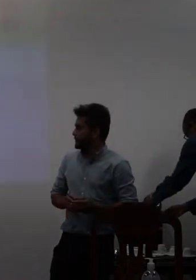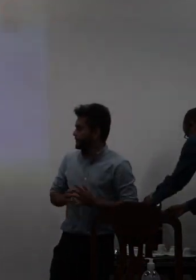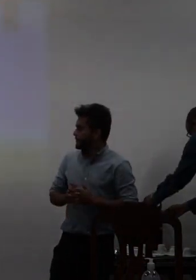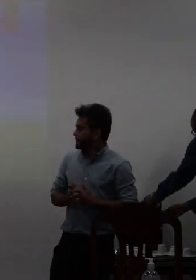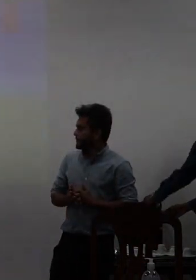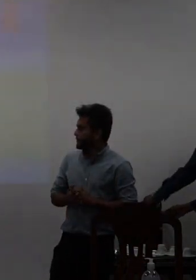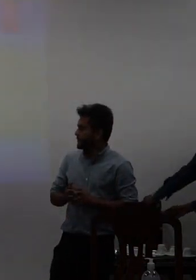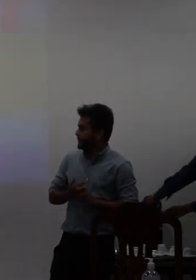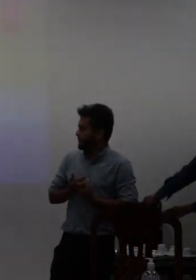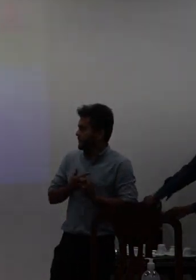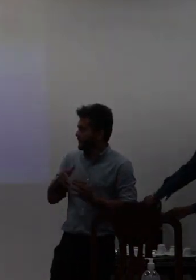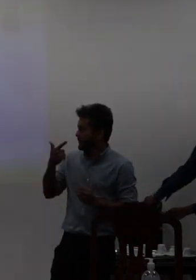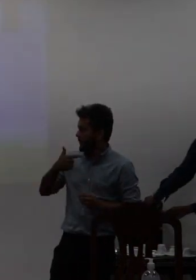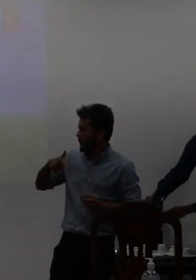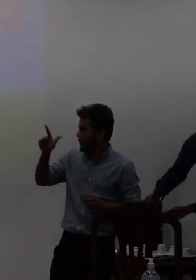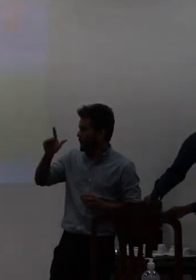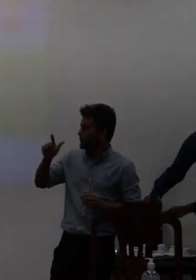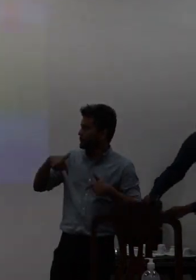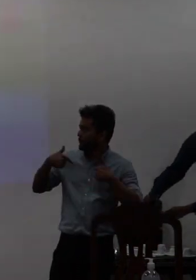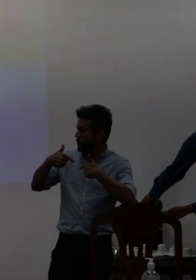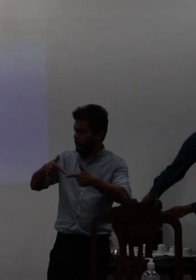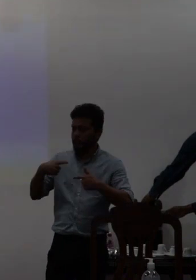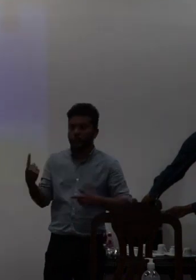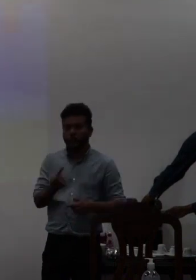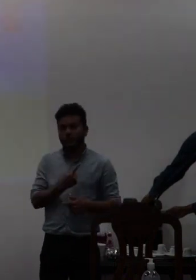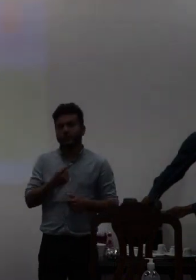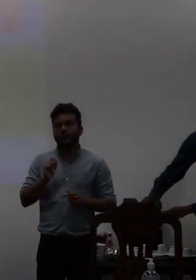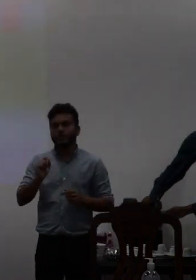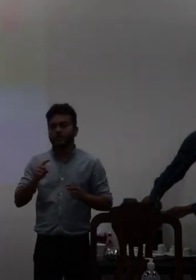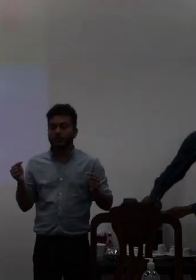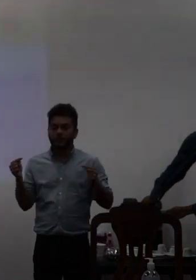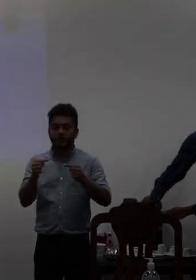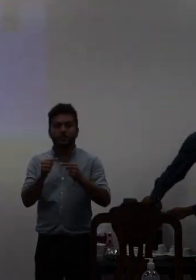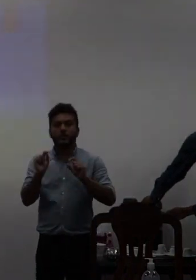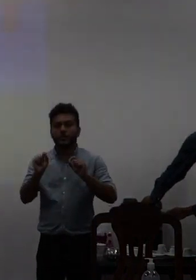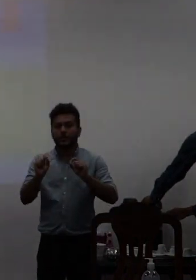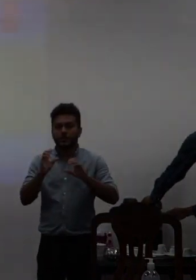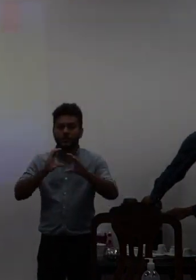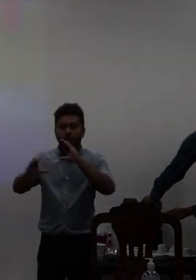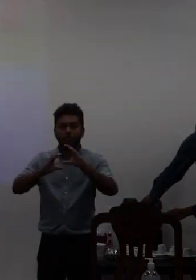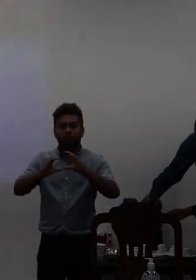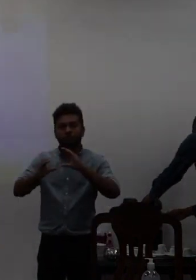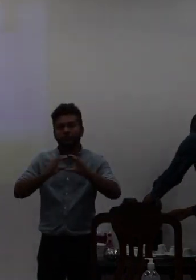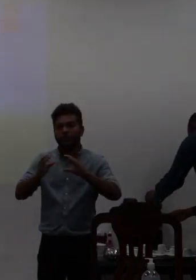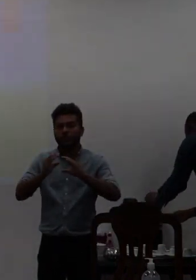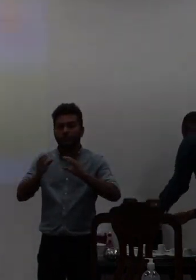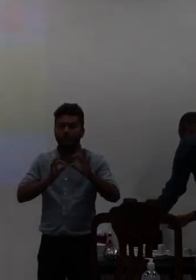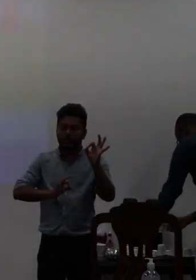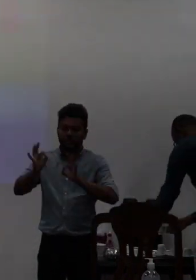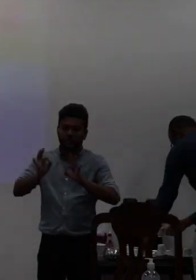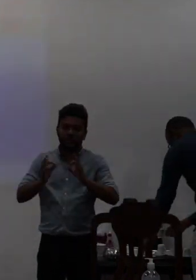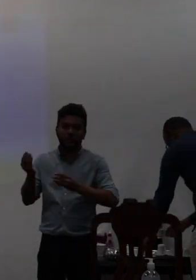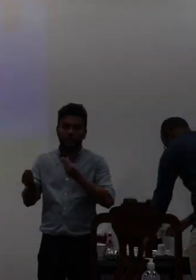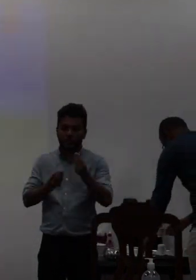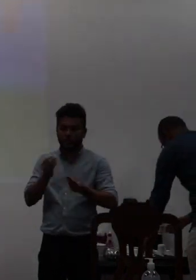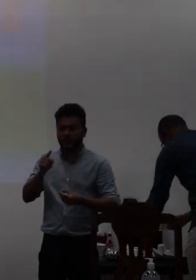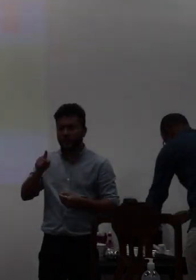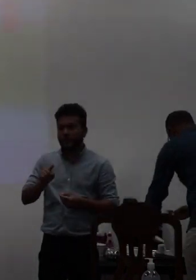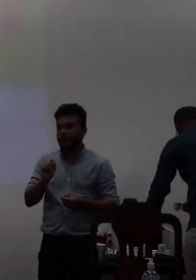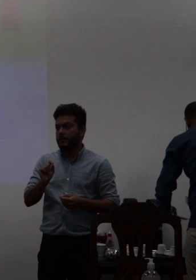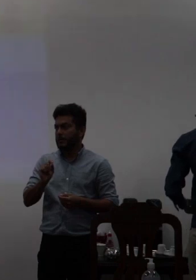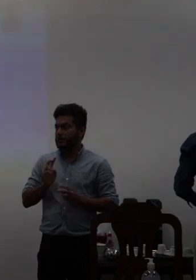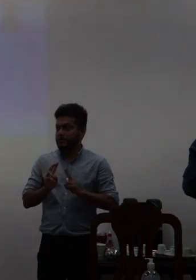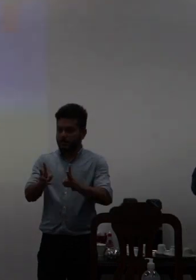uma outra ação nossa com respeito à comunicação e mobilização foi sempre